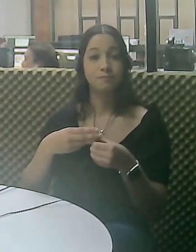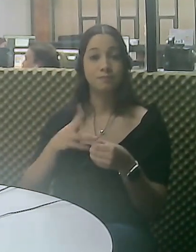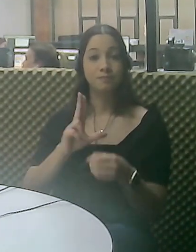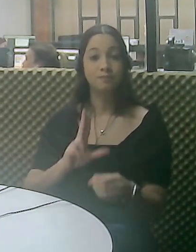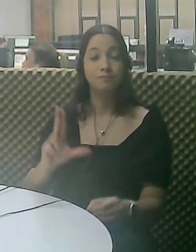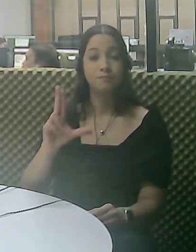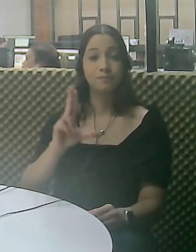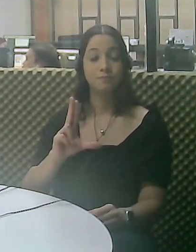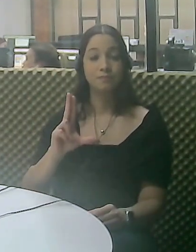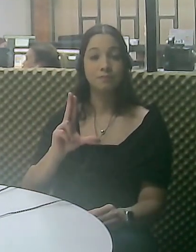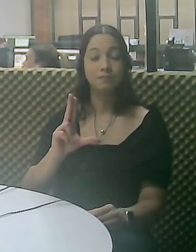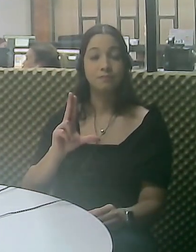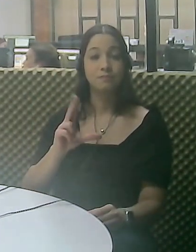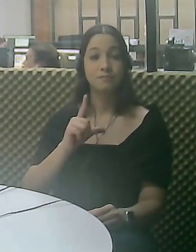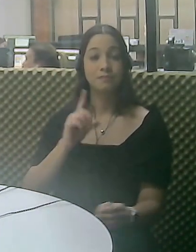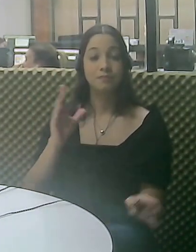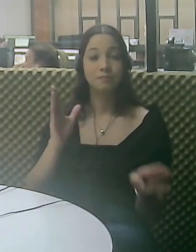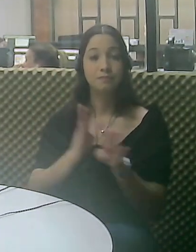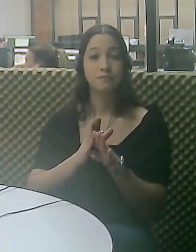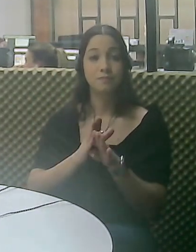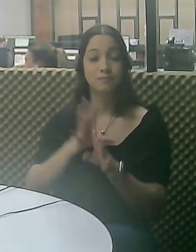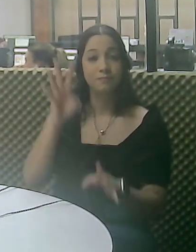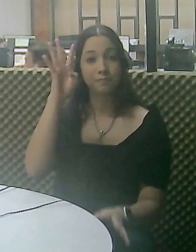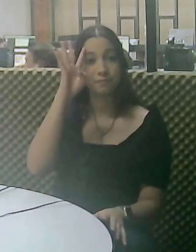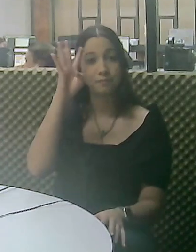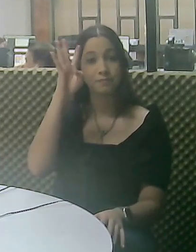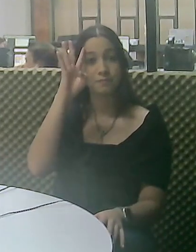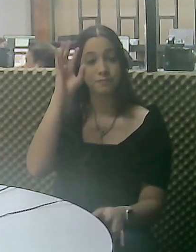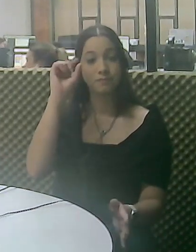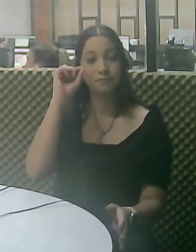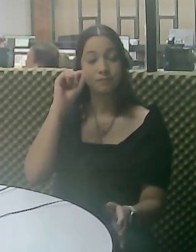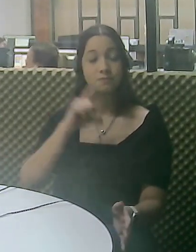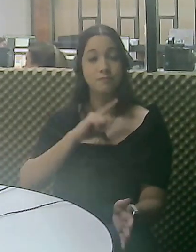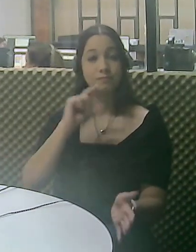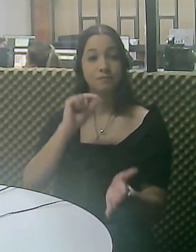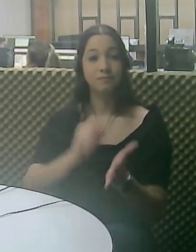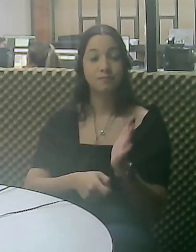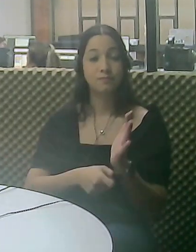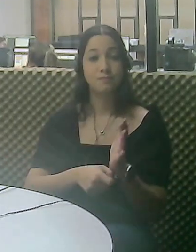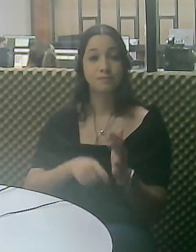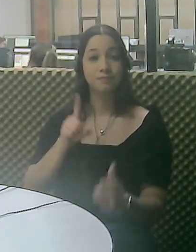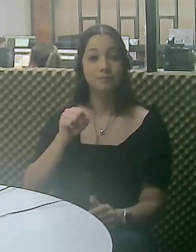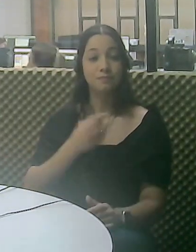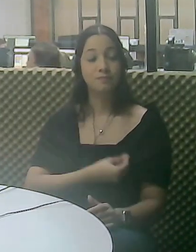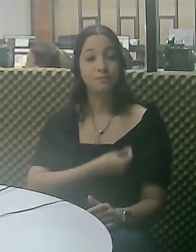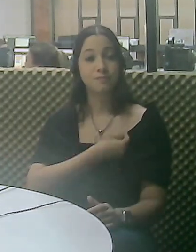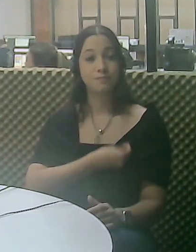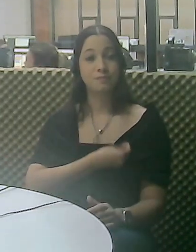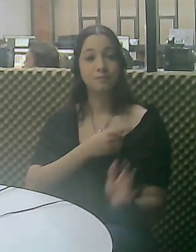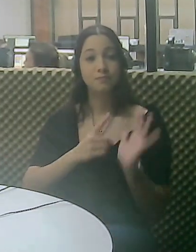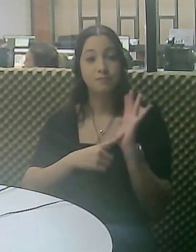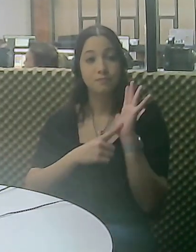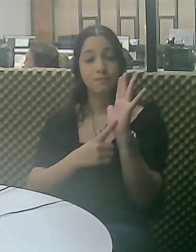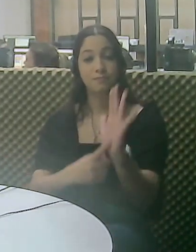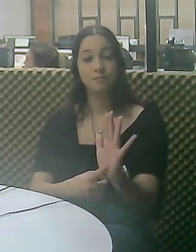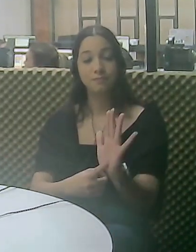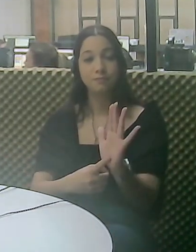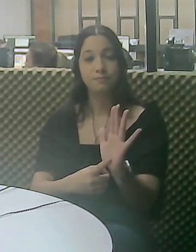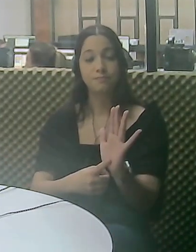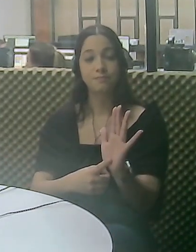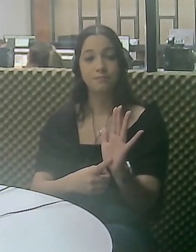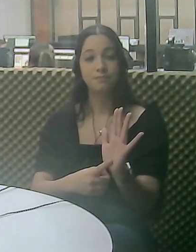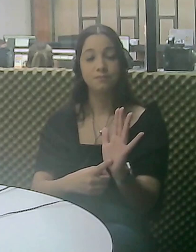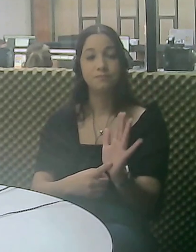ao Instituto de Previdência dos Servidores Públicos do município de Uberlândia, o IPREMO, têm até esta quarta-feira para fazê-lo.